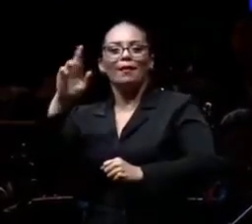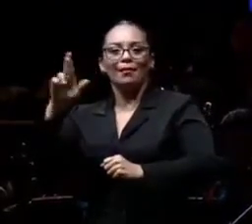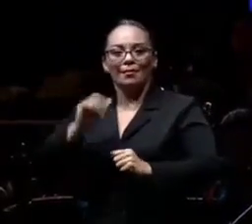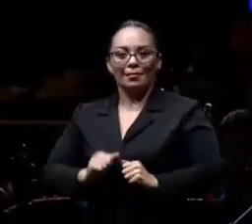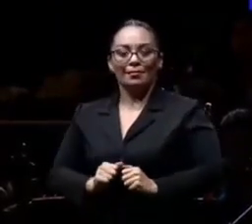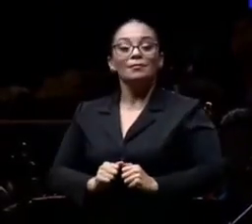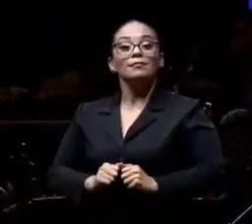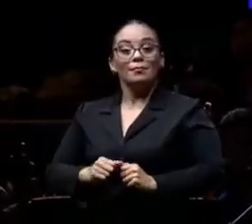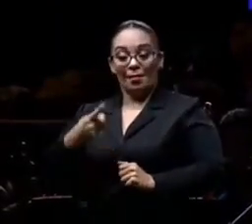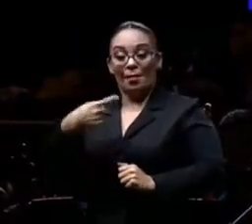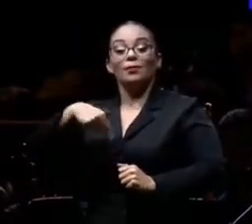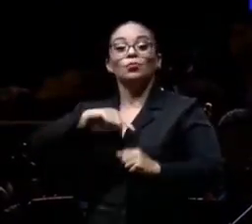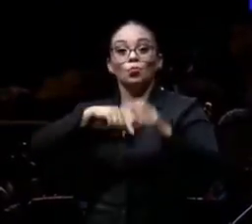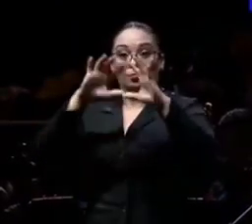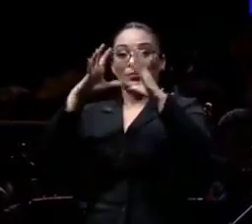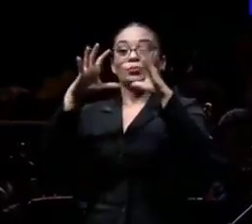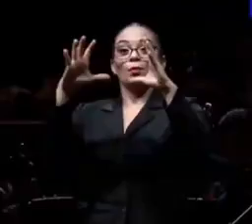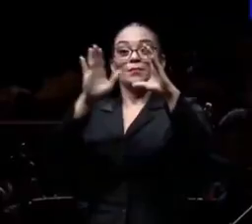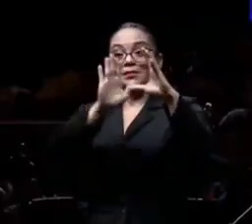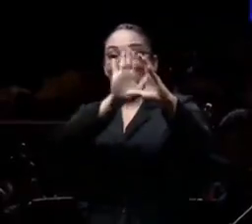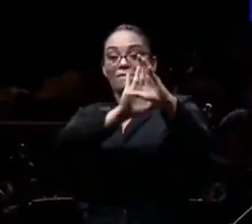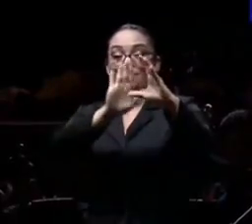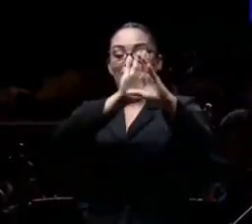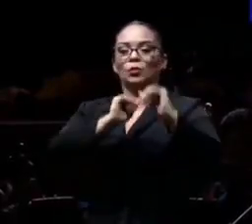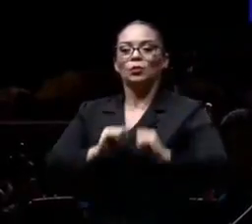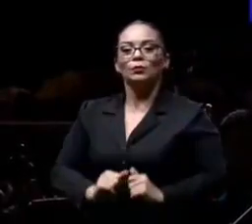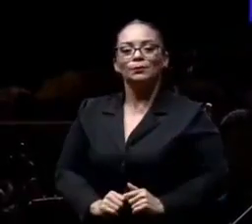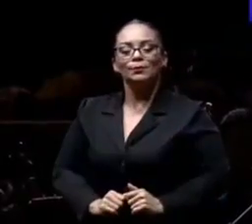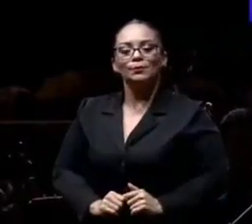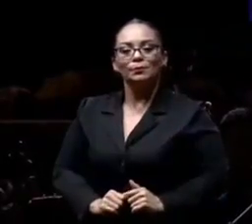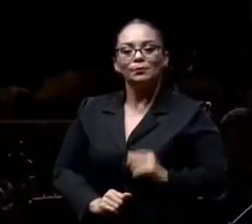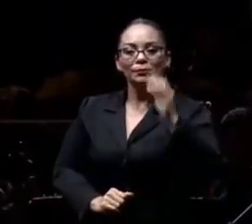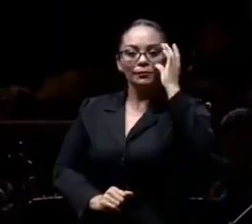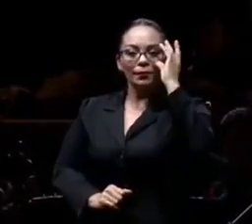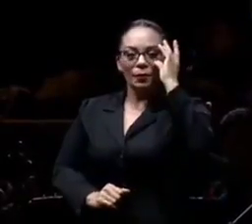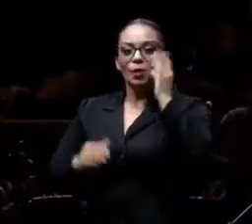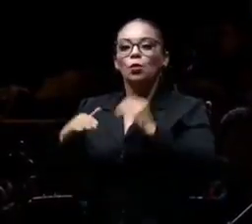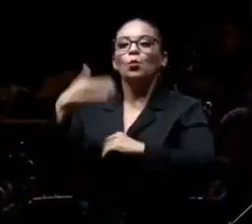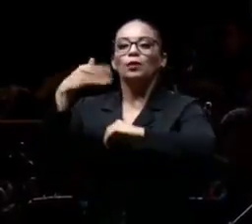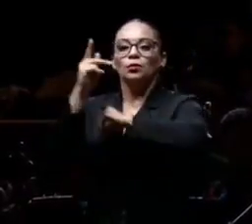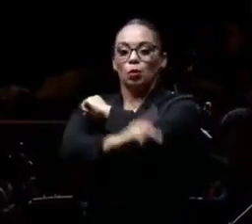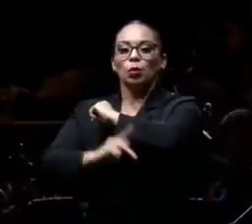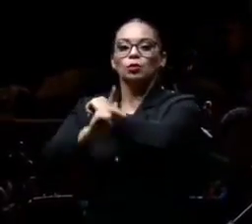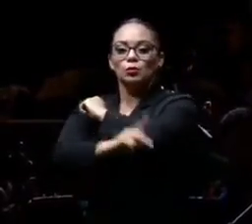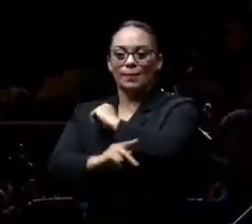hemisferio. Cuando las naciones invertían